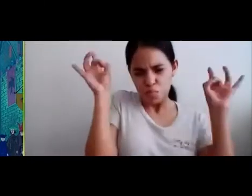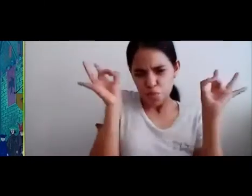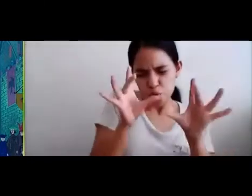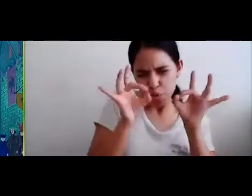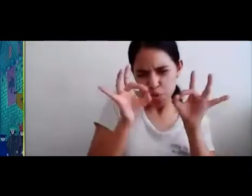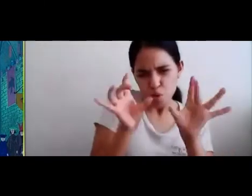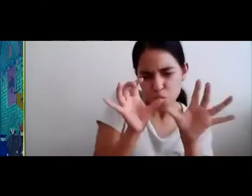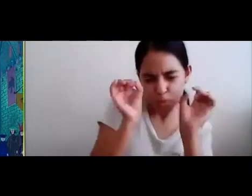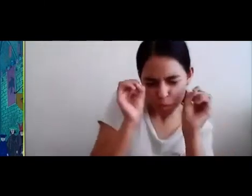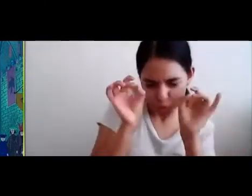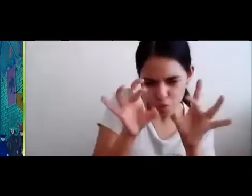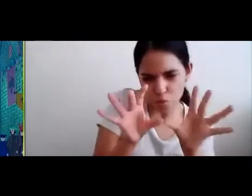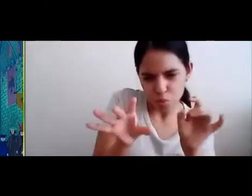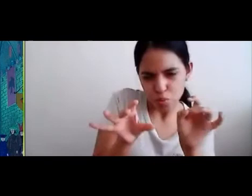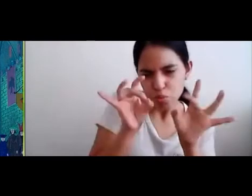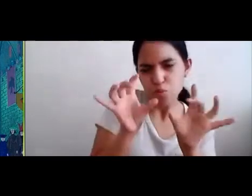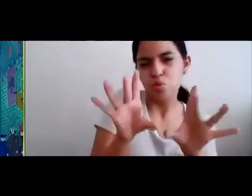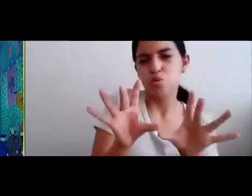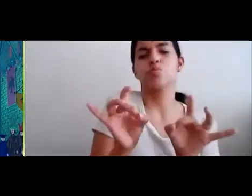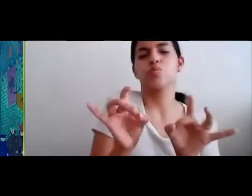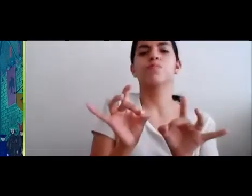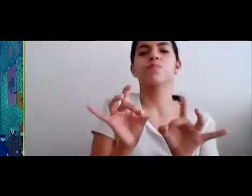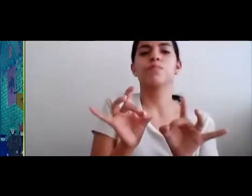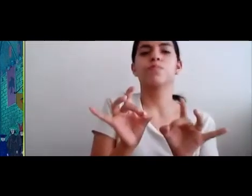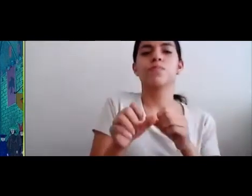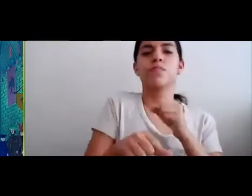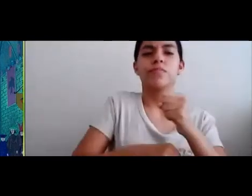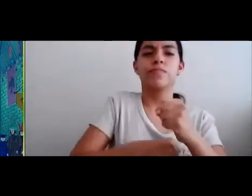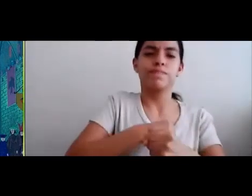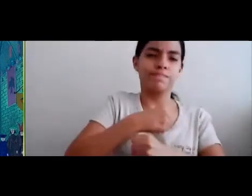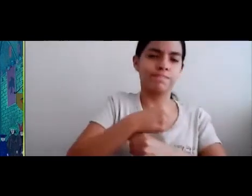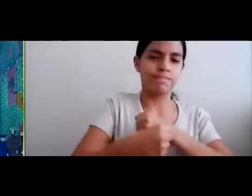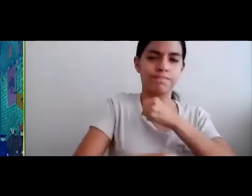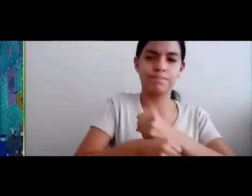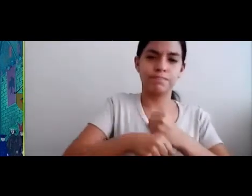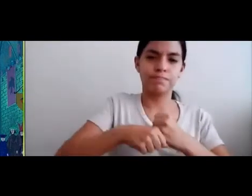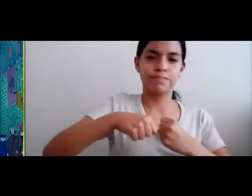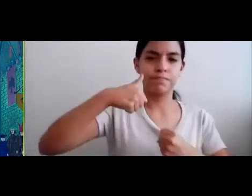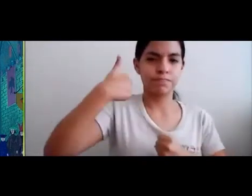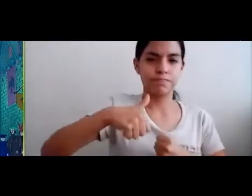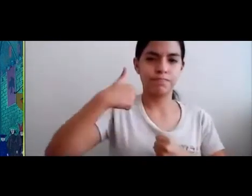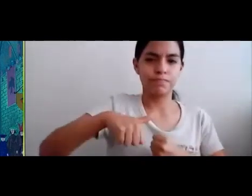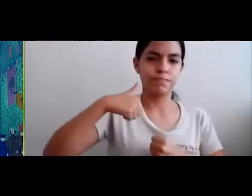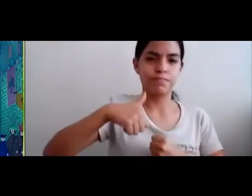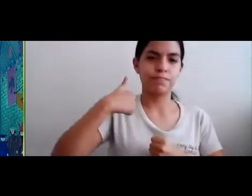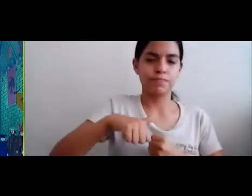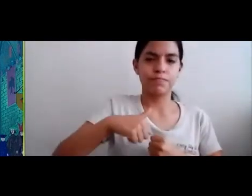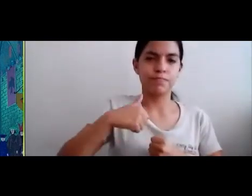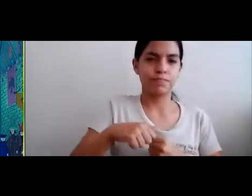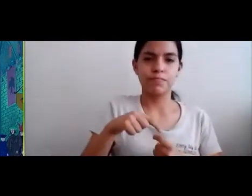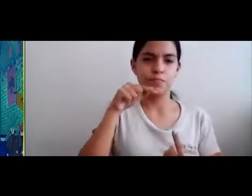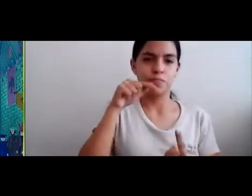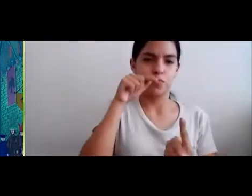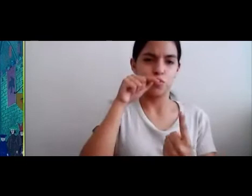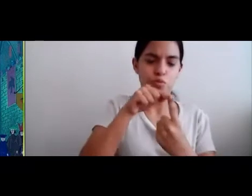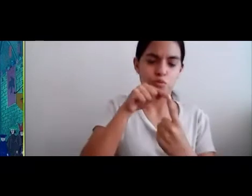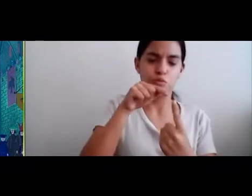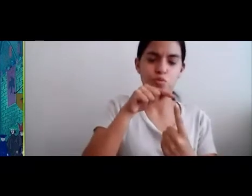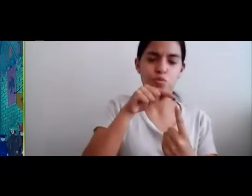Te voy a hacer Un hechizo Cuando cumplas Dieciséis años Te